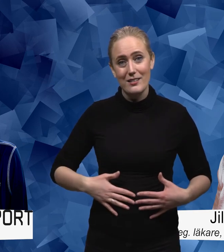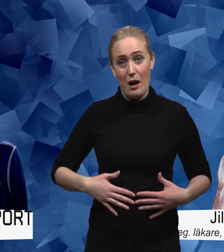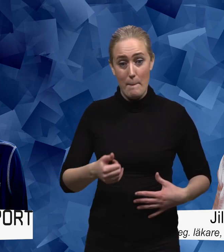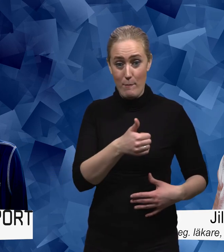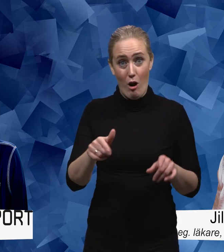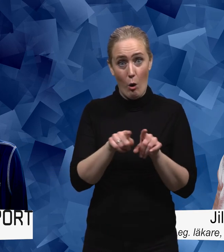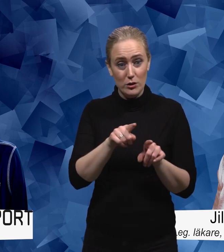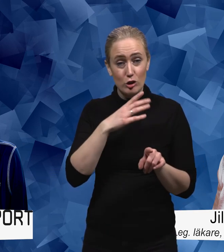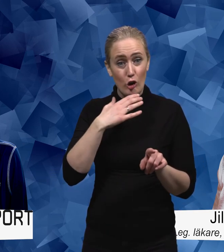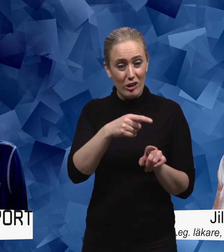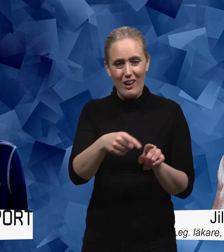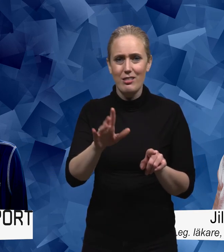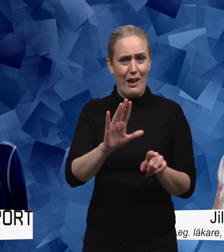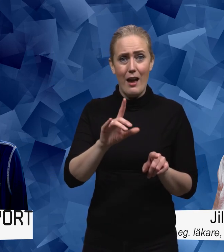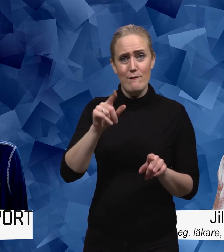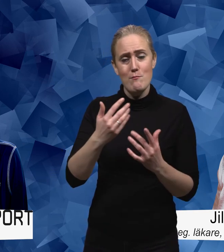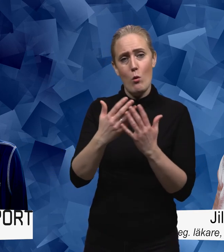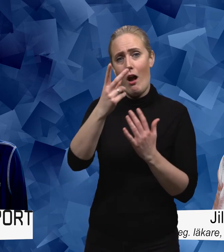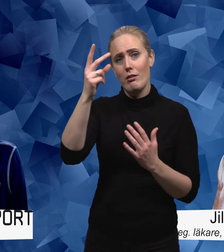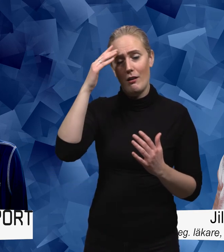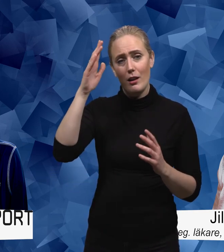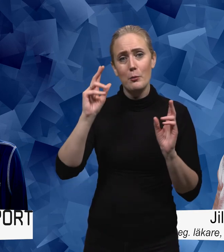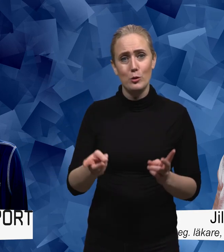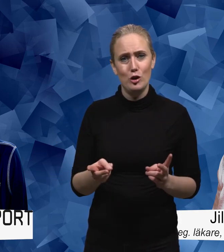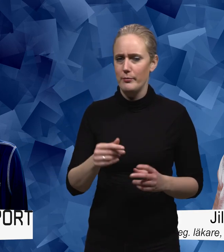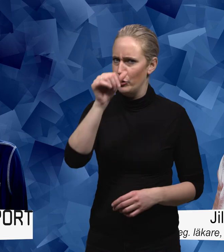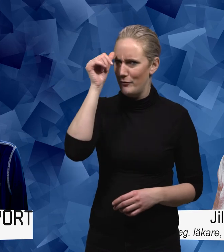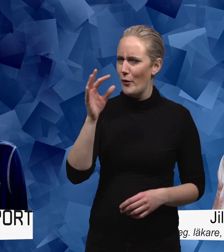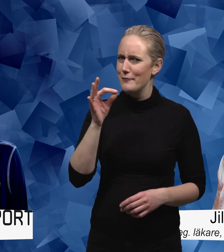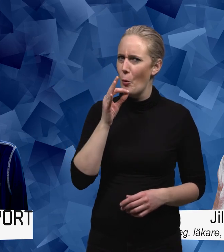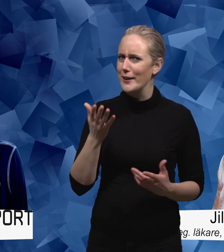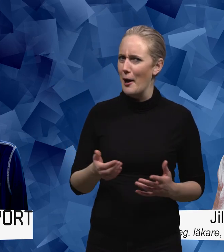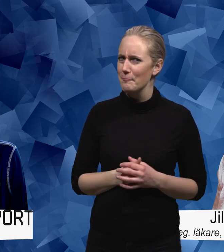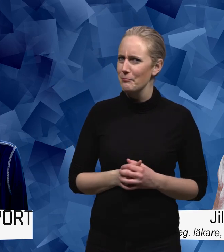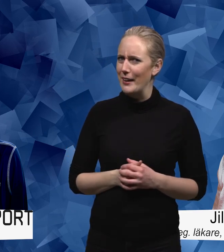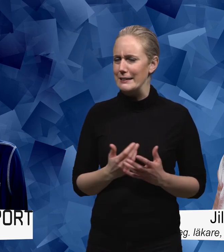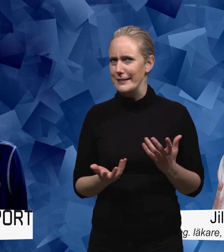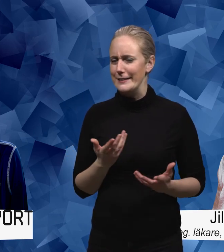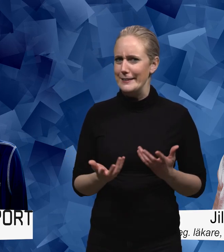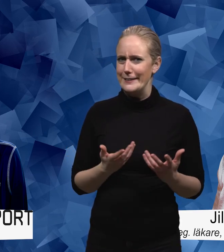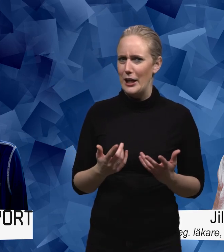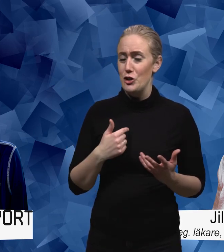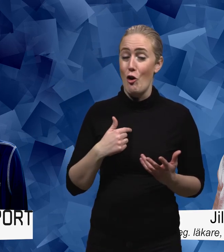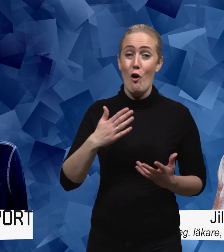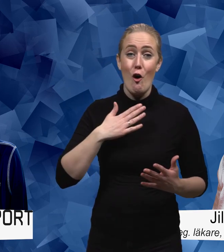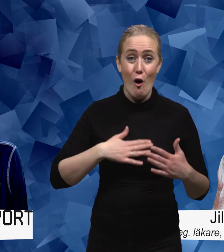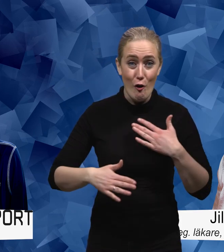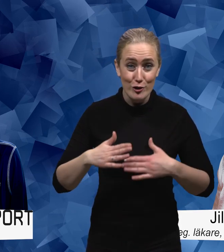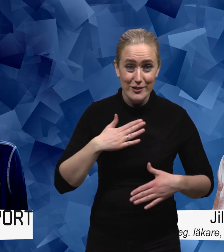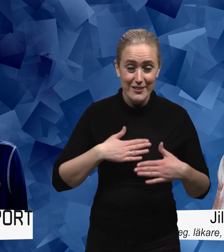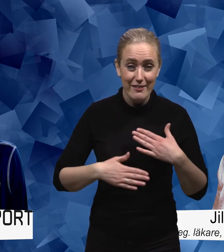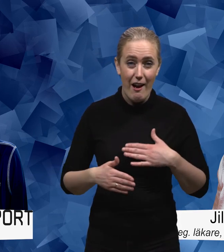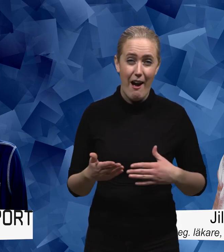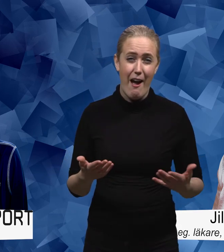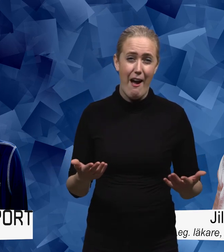de som är riktigt unga utan så är det ju för väldigt många ja svår fråga det bär lite långt jag skulle ju önska